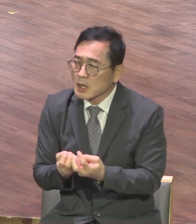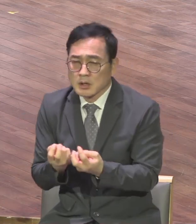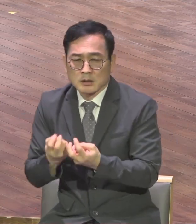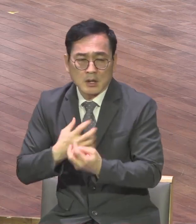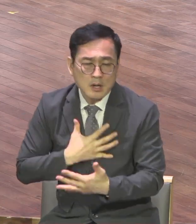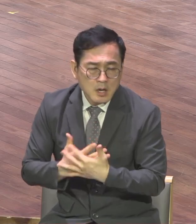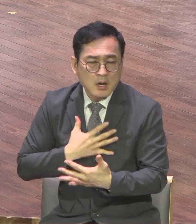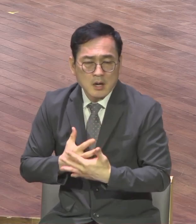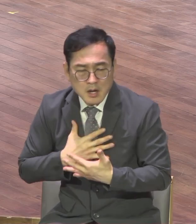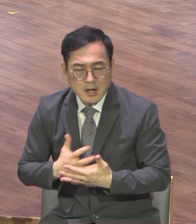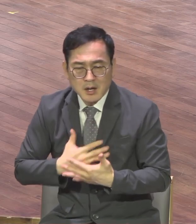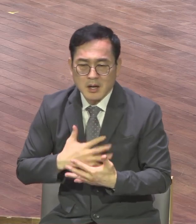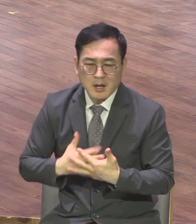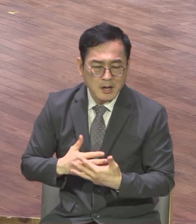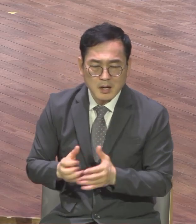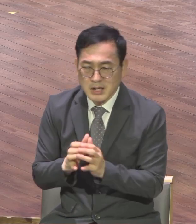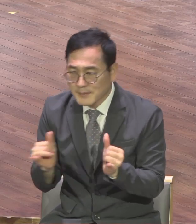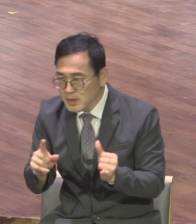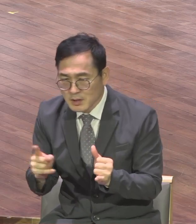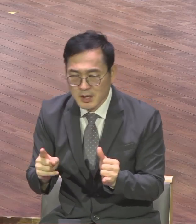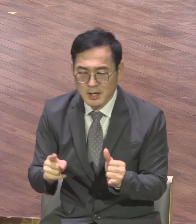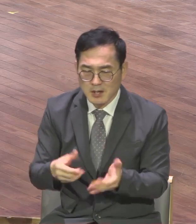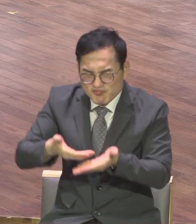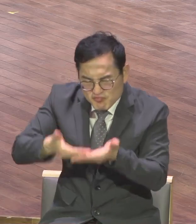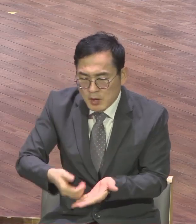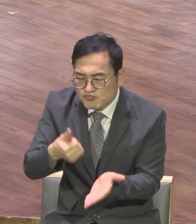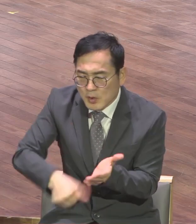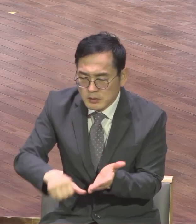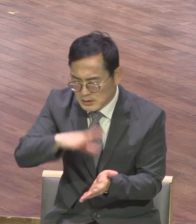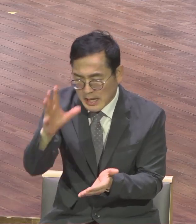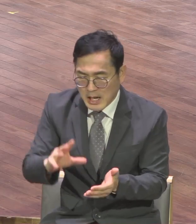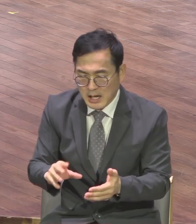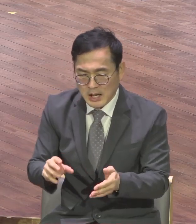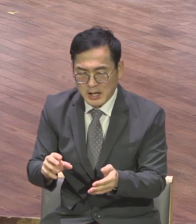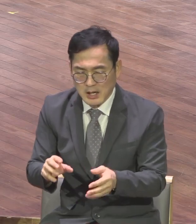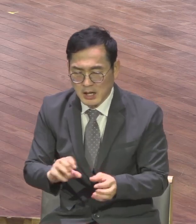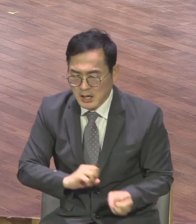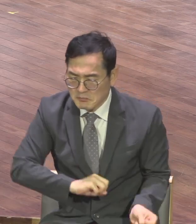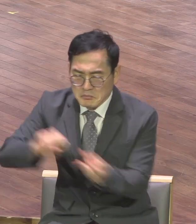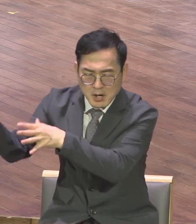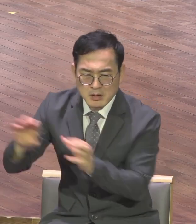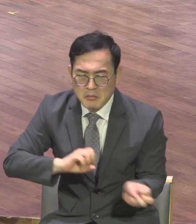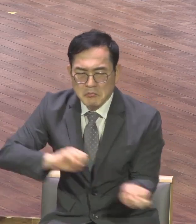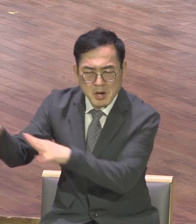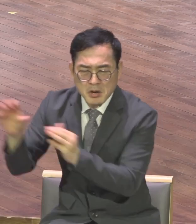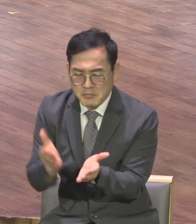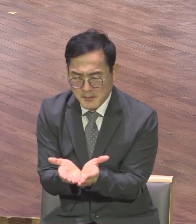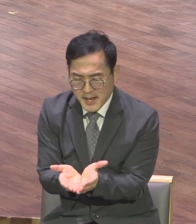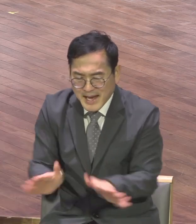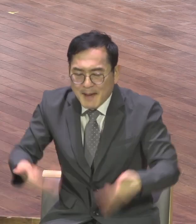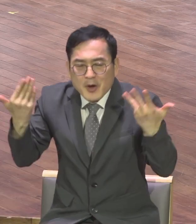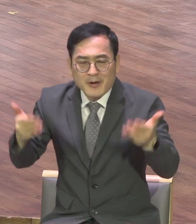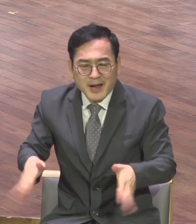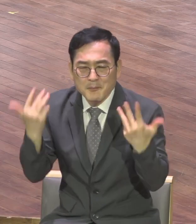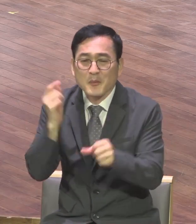선원들이 그냥말로 온갖 노력을 다합니다 이 모든 배를 가볍게 하기 위해서 짐들을 다 파다